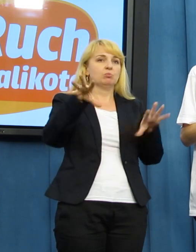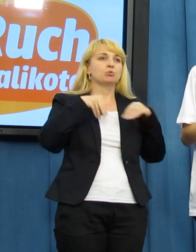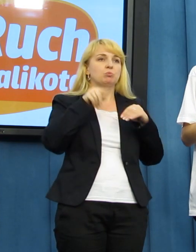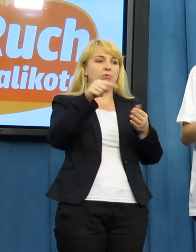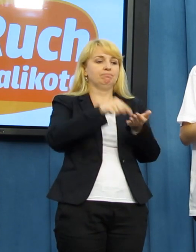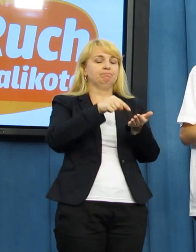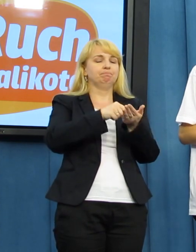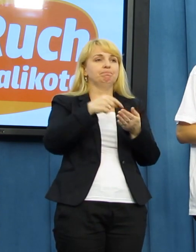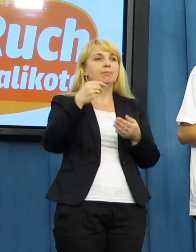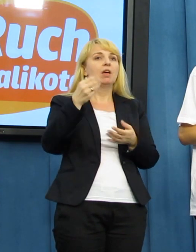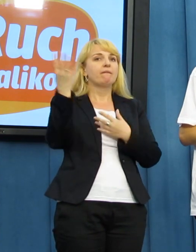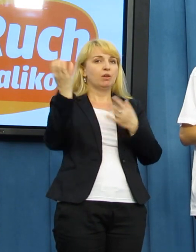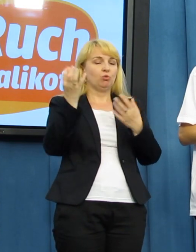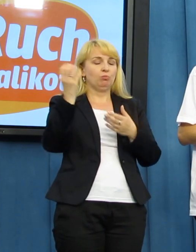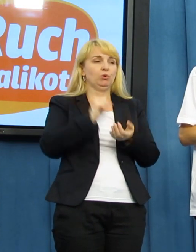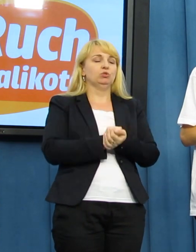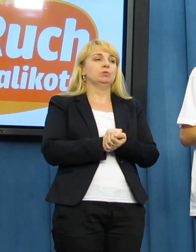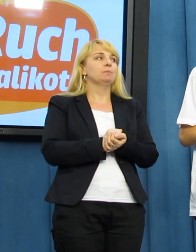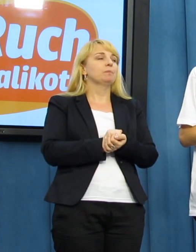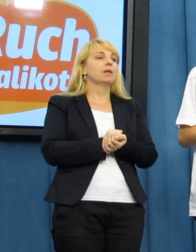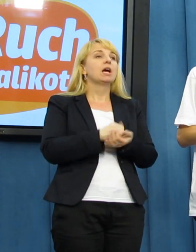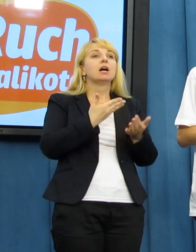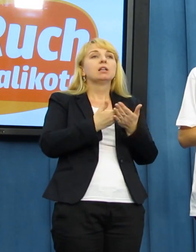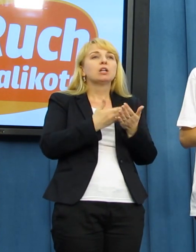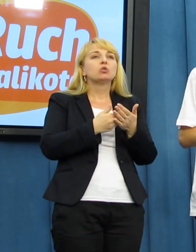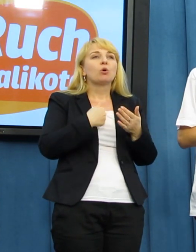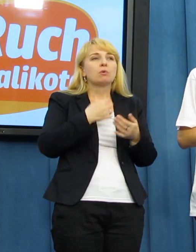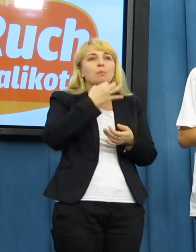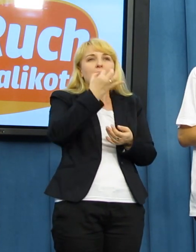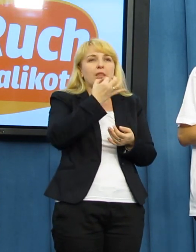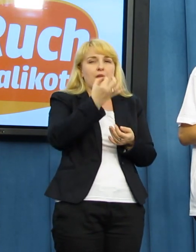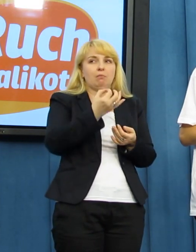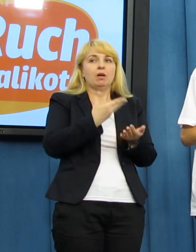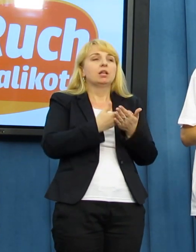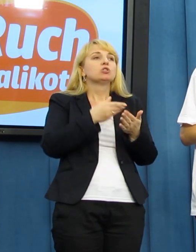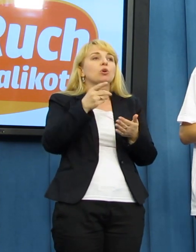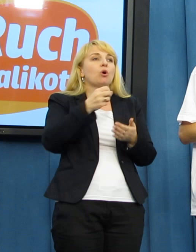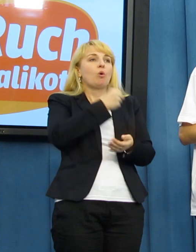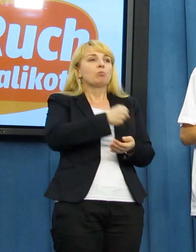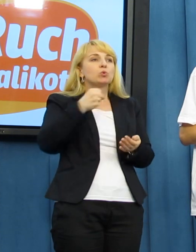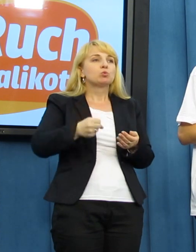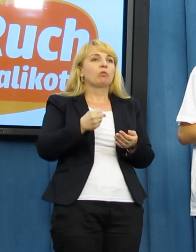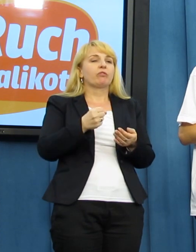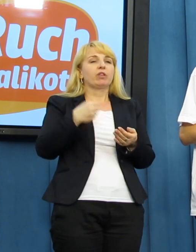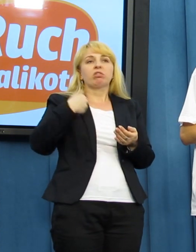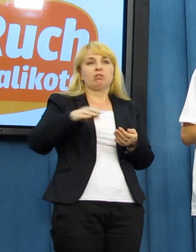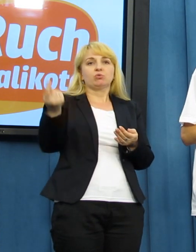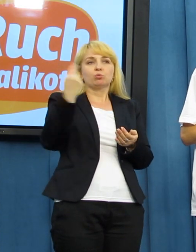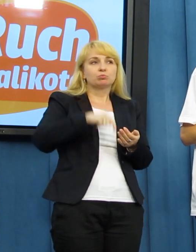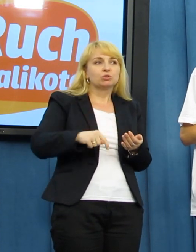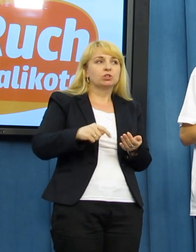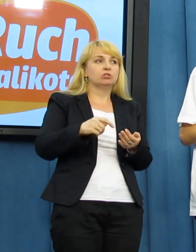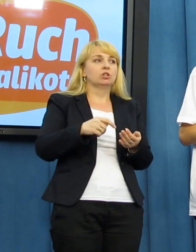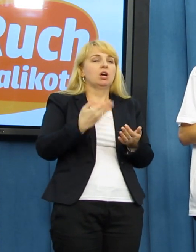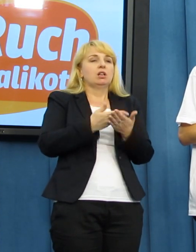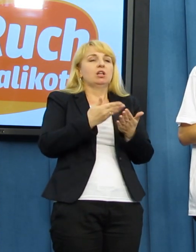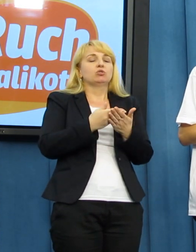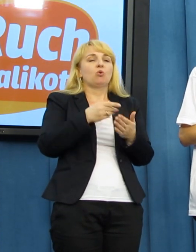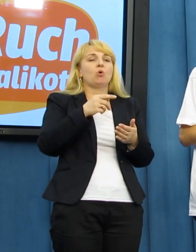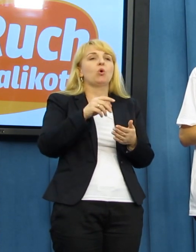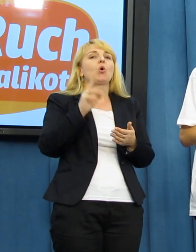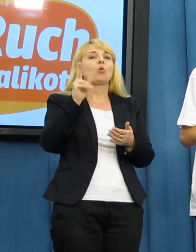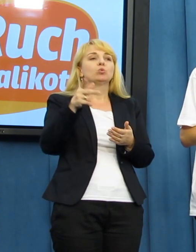Dlatego chcielibyśmy się zapytać, do czego posłowie tutaj służą i za co otrzymują pieniążki. Z tego co wiem, to ich